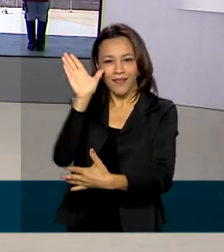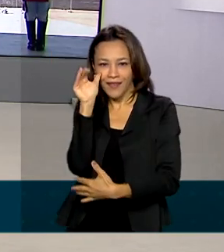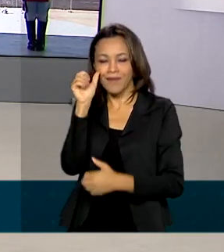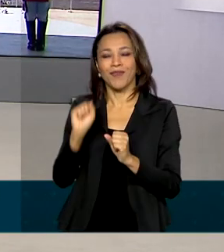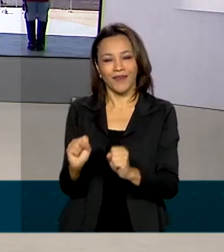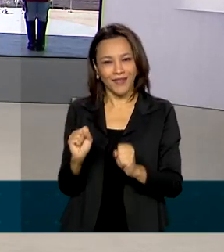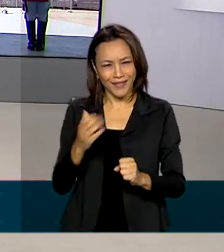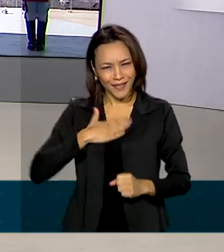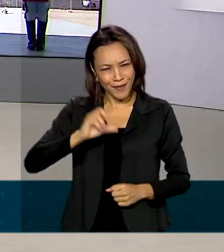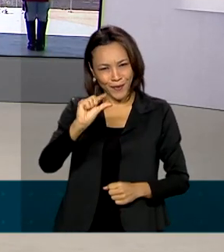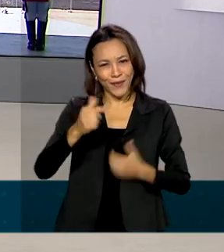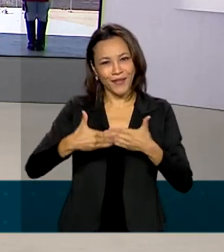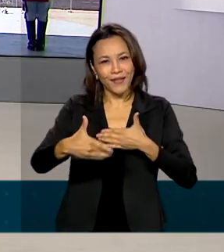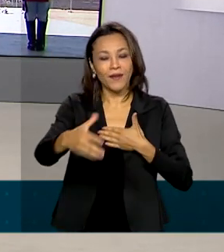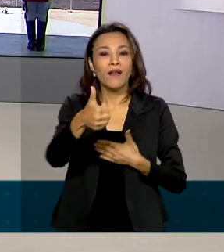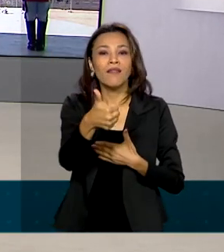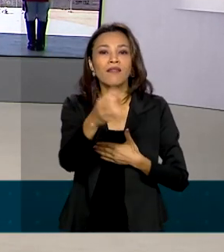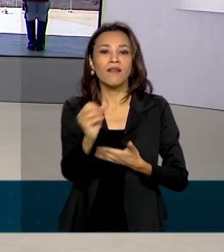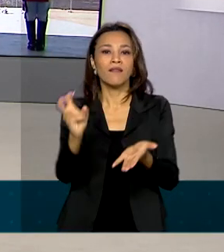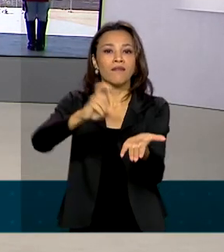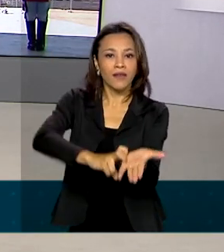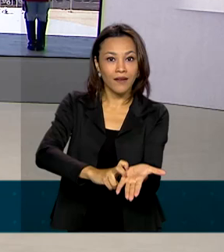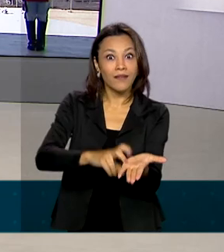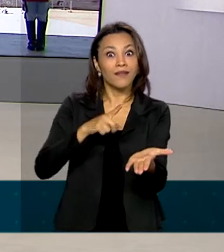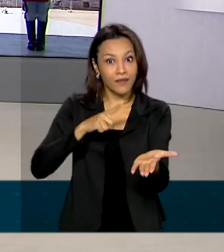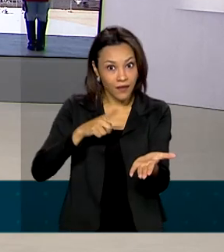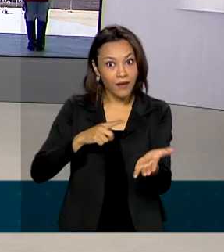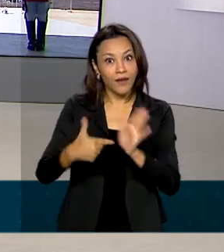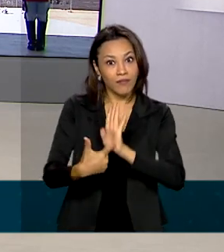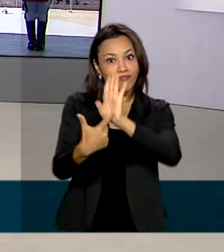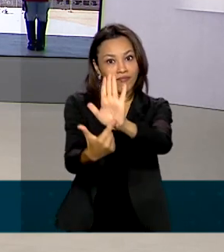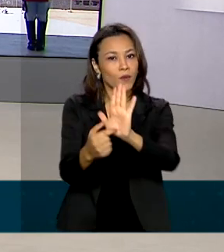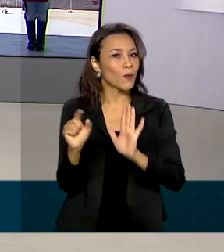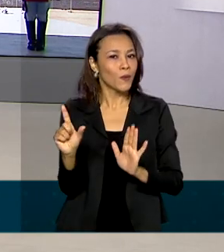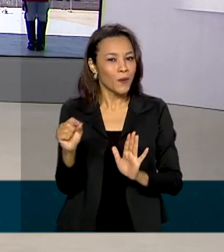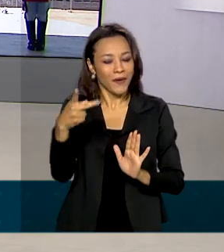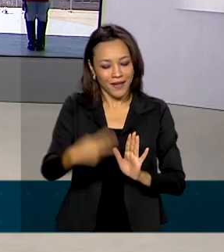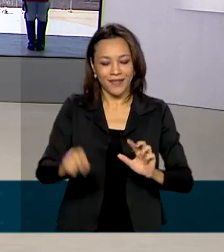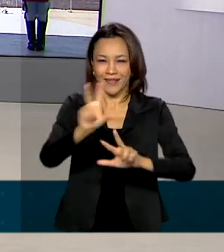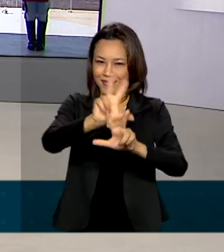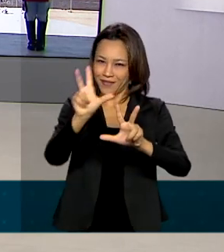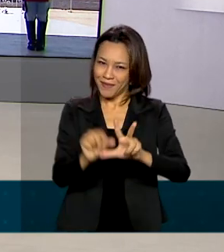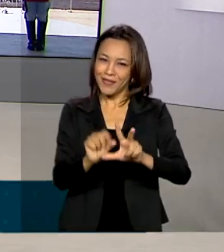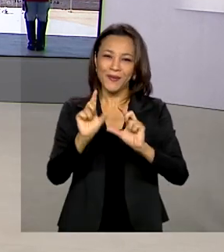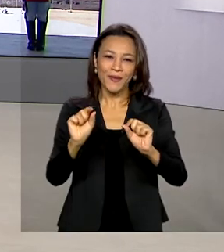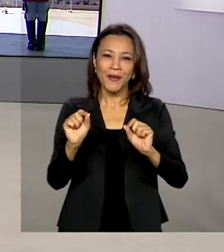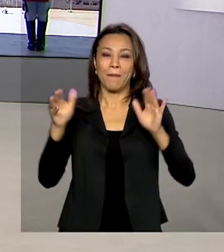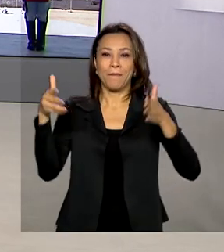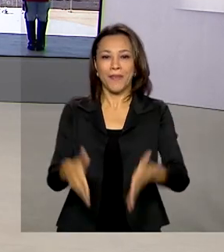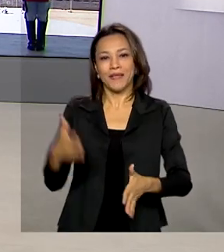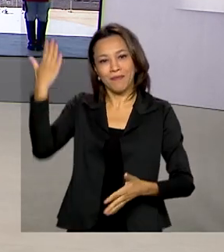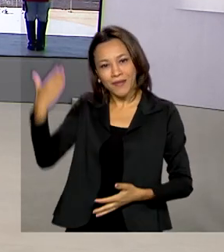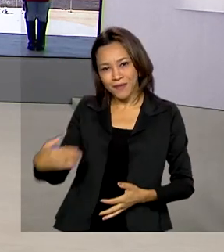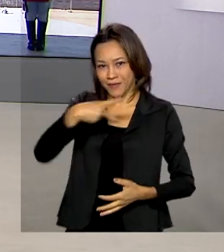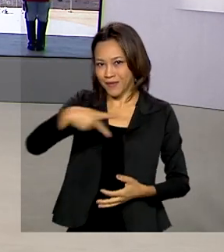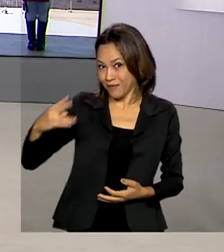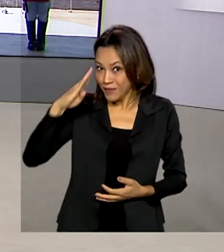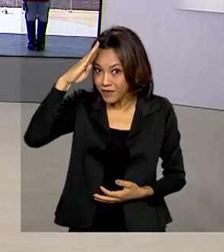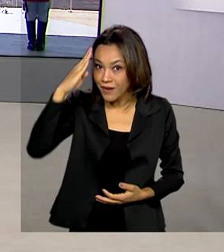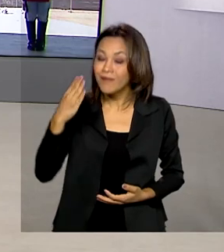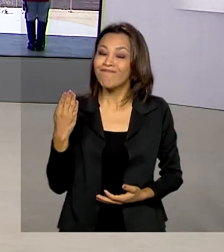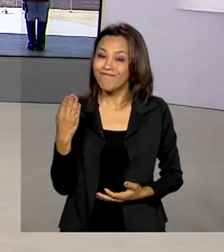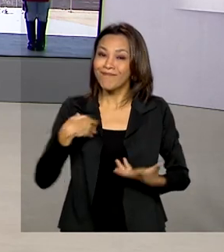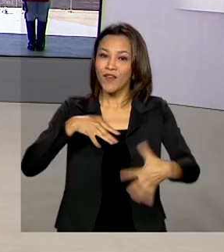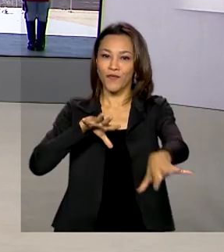sociais. Daqui a pouquinho, a partir das 10 da manhã, tem transmissão ao vivo aqui na TV Brasil, da participação do presidente Jair Bolsonaro